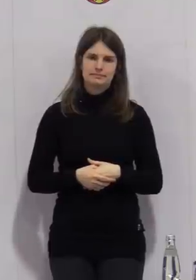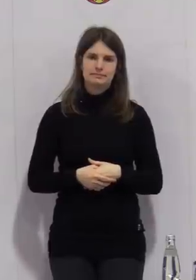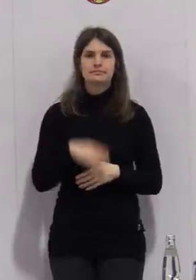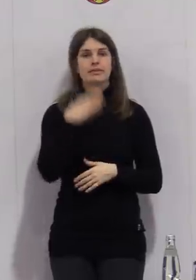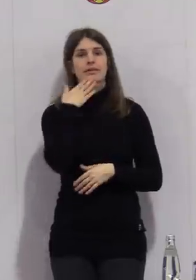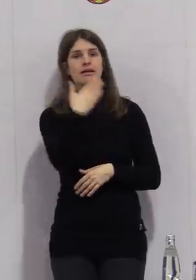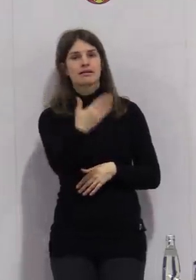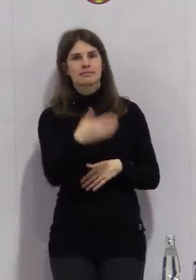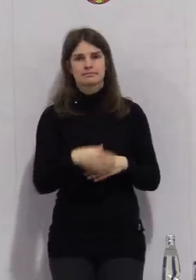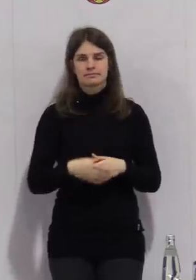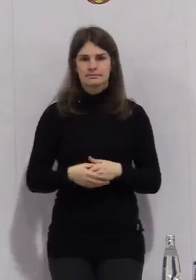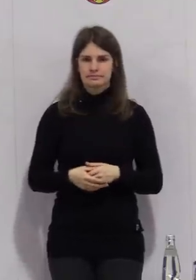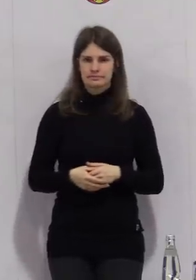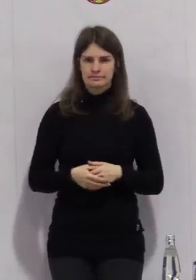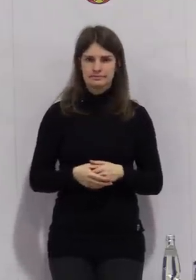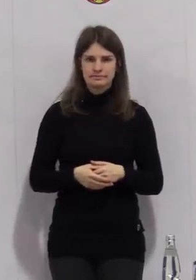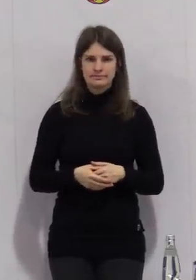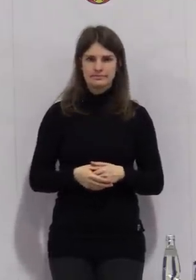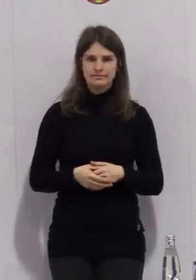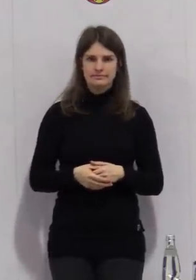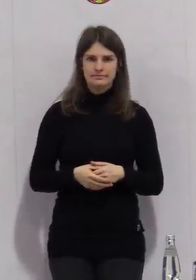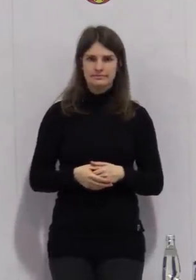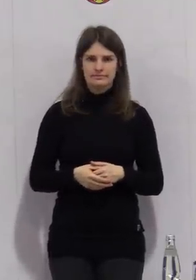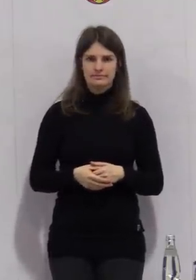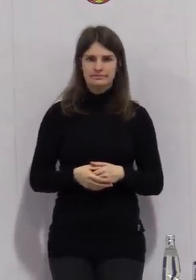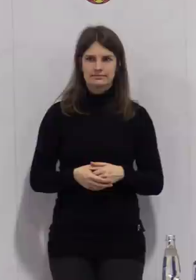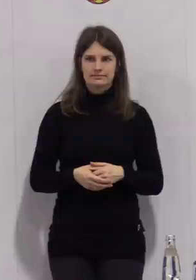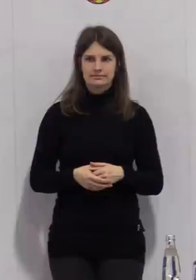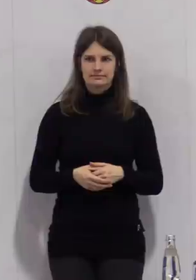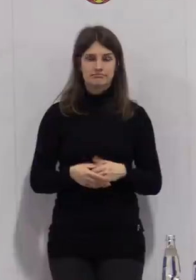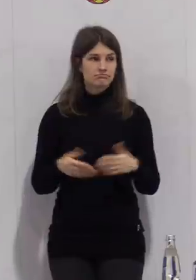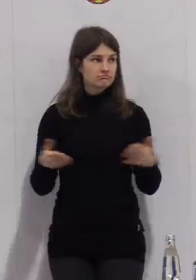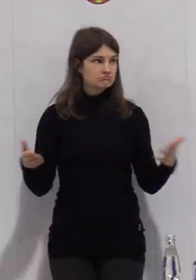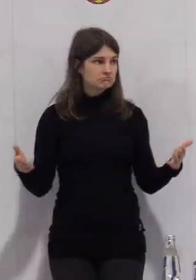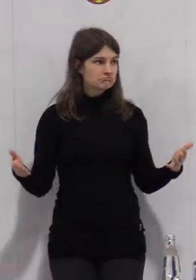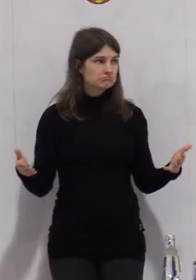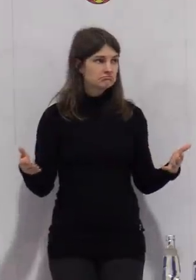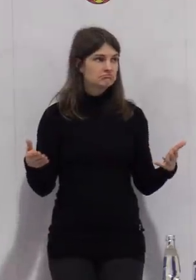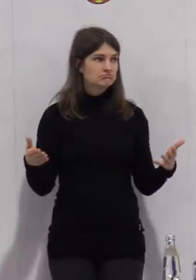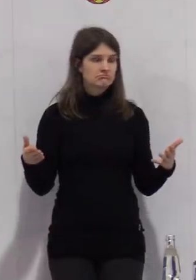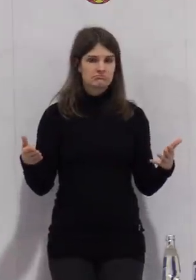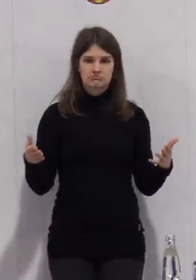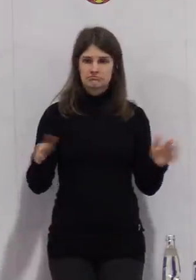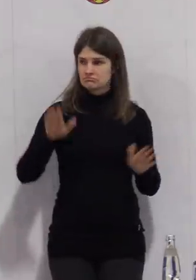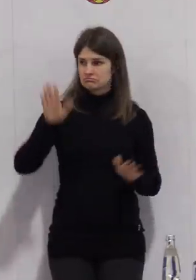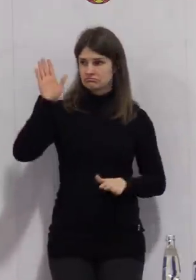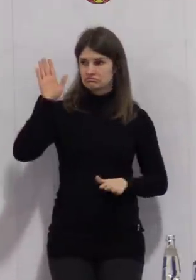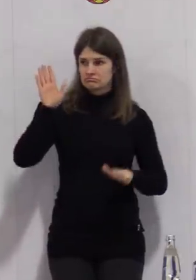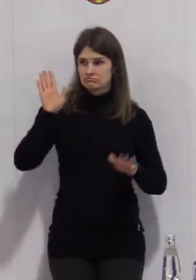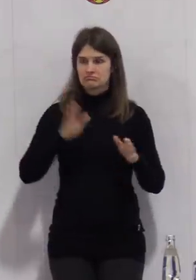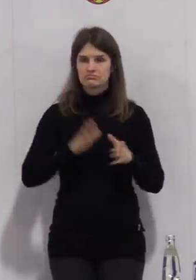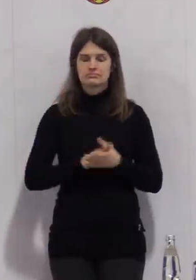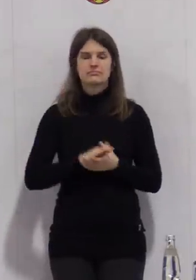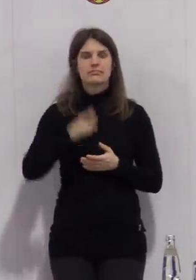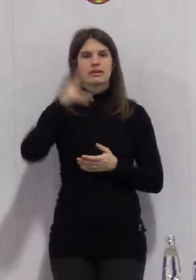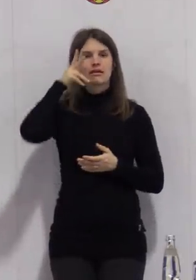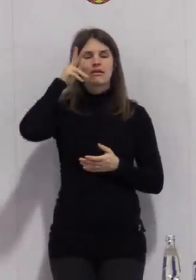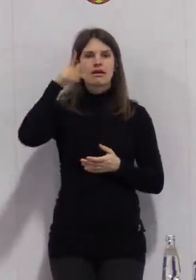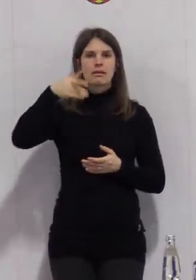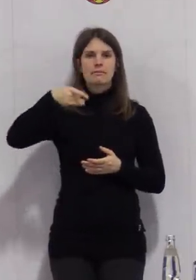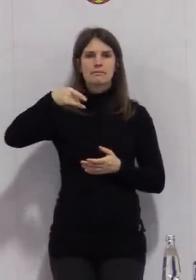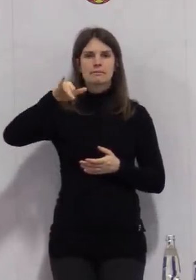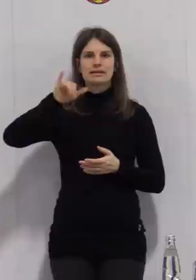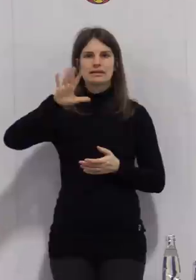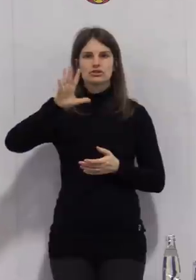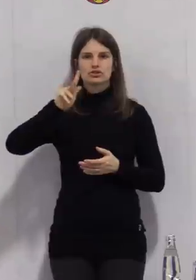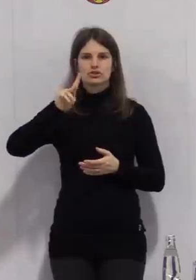Vielen Dank, Herr Beuzer, für Ihre Frage. Dann schaue ich in die Runde. Bitte um Handzeichen. Herr Pischke von der ETH.